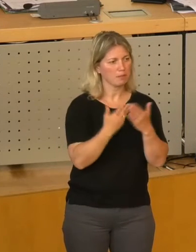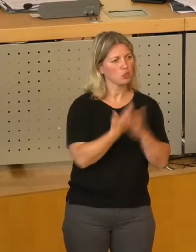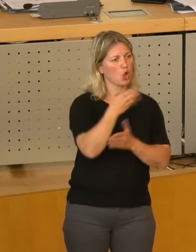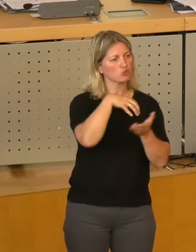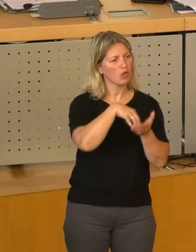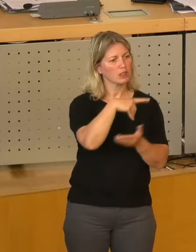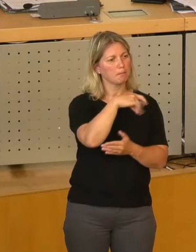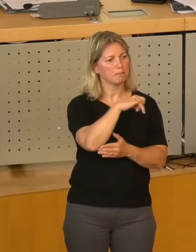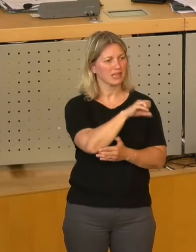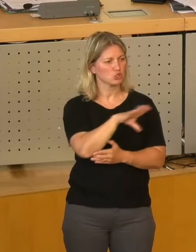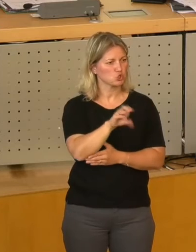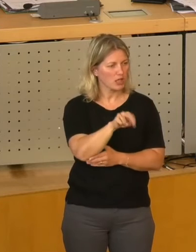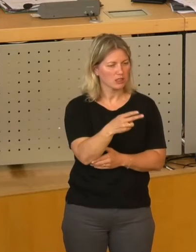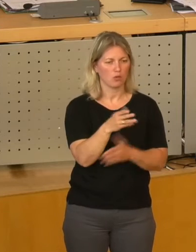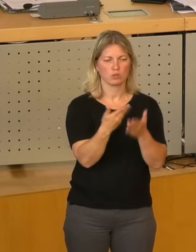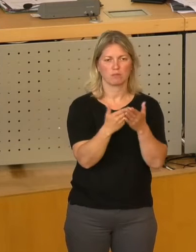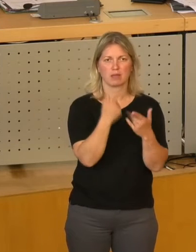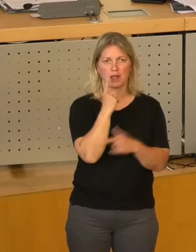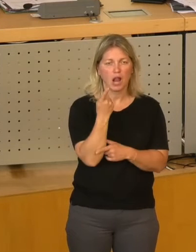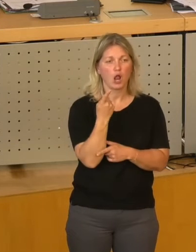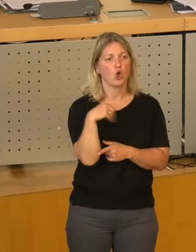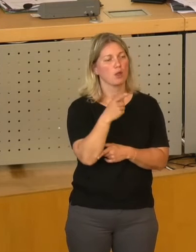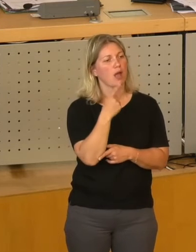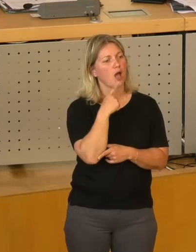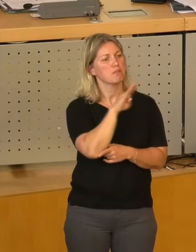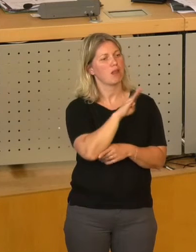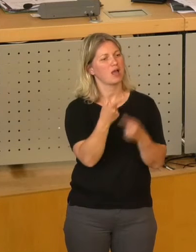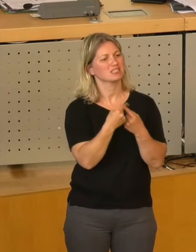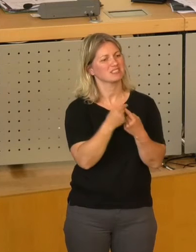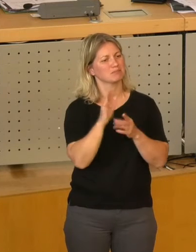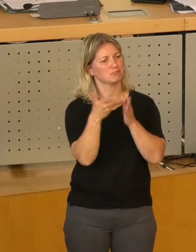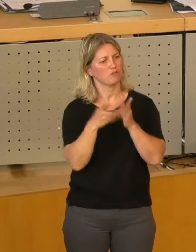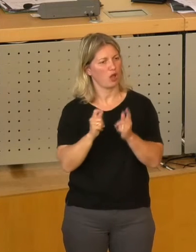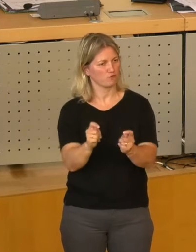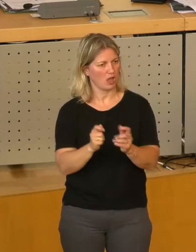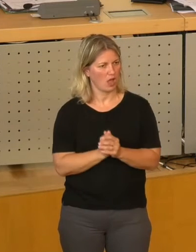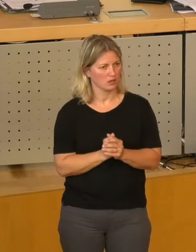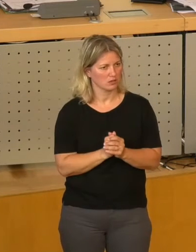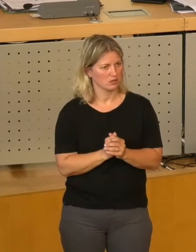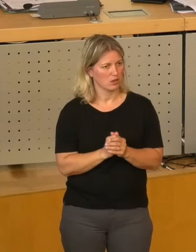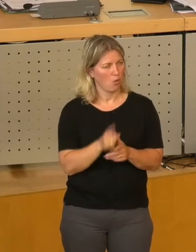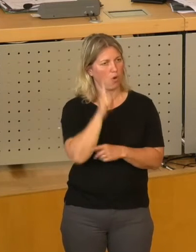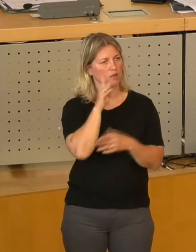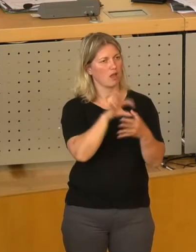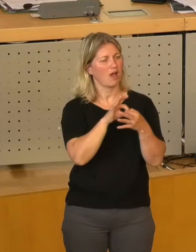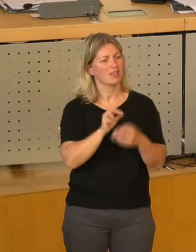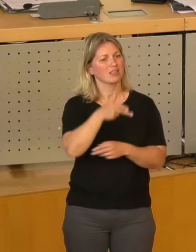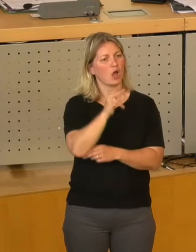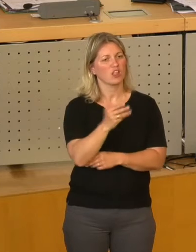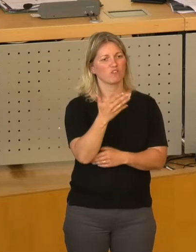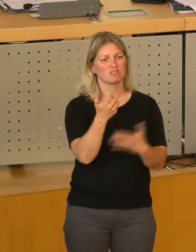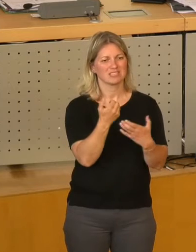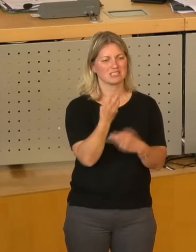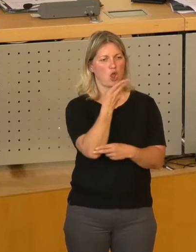denke und wenn ich auch an den Prüfauftrag zu Blasewitz denke, wenn ich an das 365-Euro-Ticket der